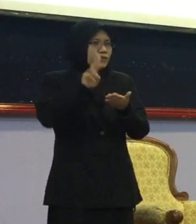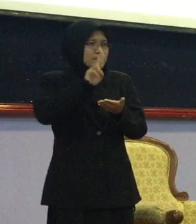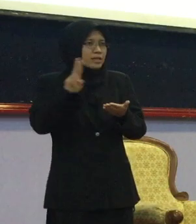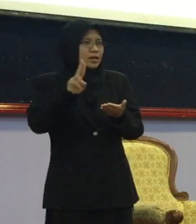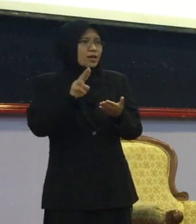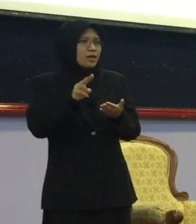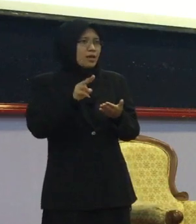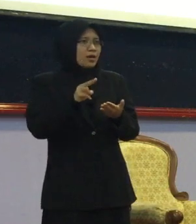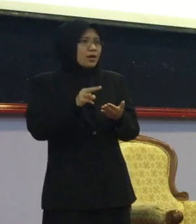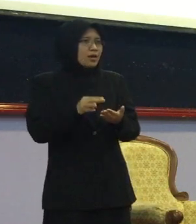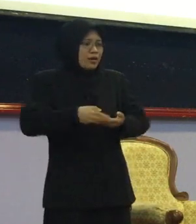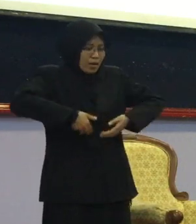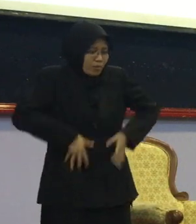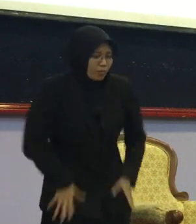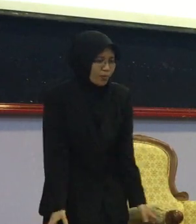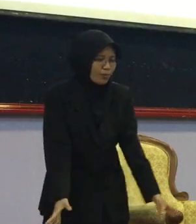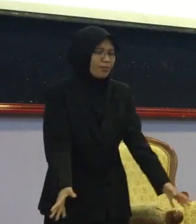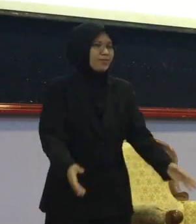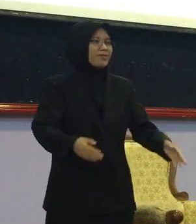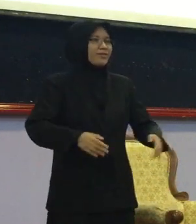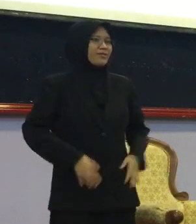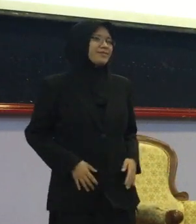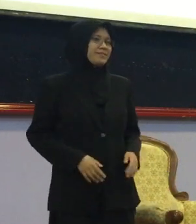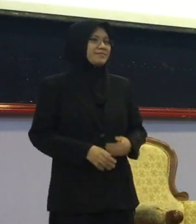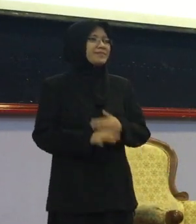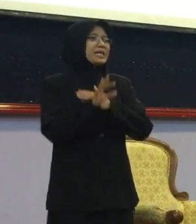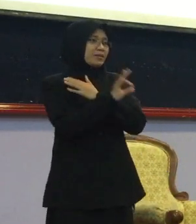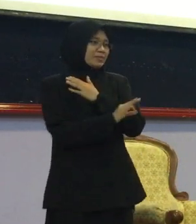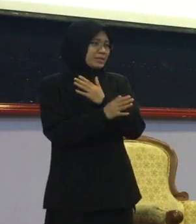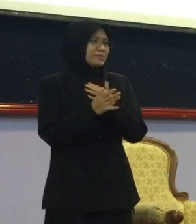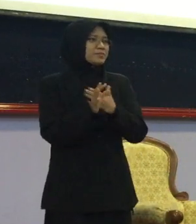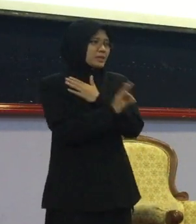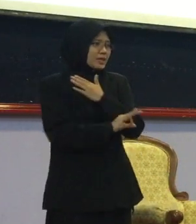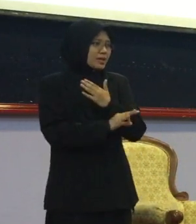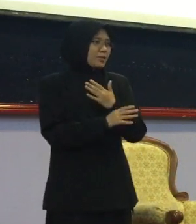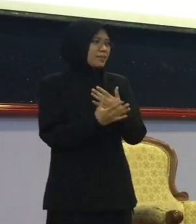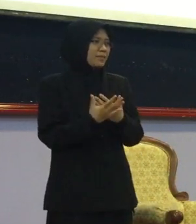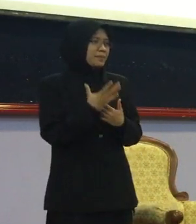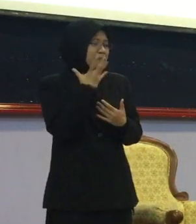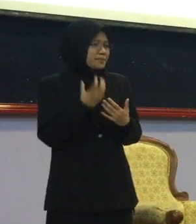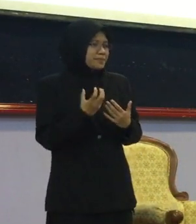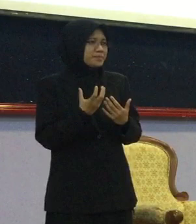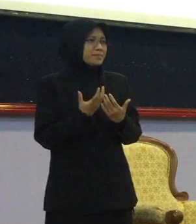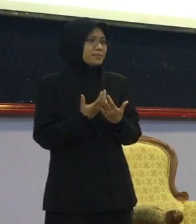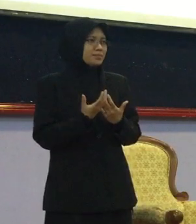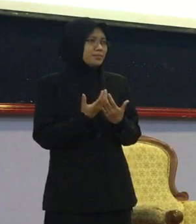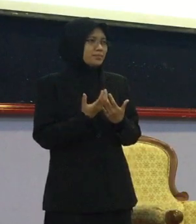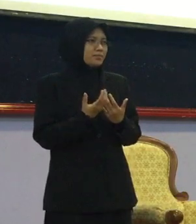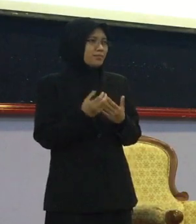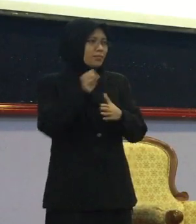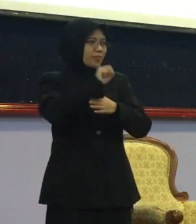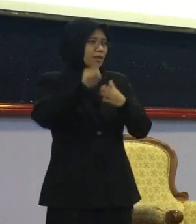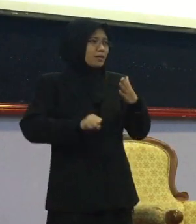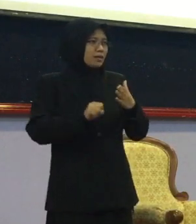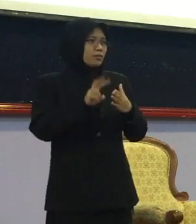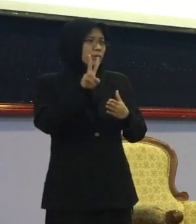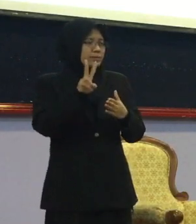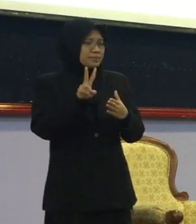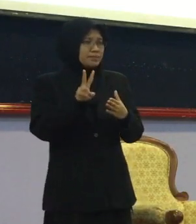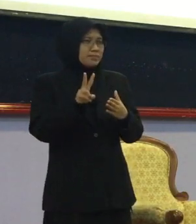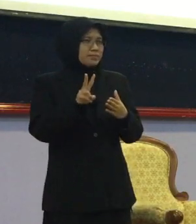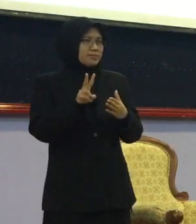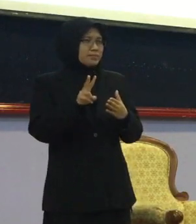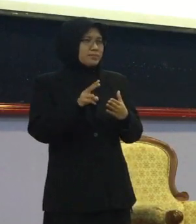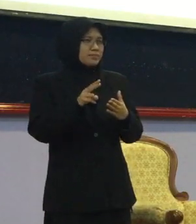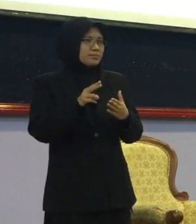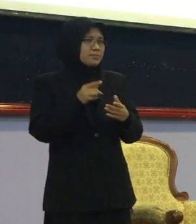pun Macam kelabu Yang mak tengok Ada orang sembilan lah tu kan Marah dia Balik pulak Baru semester kedua Dekat-dua yang tertipu Balik pulak